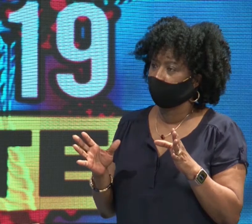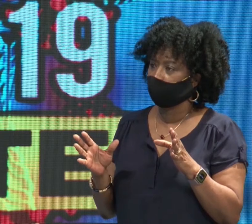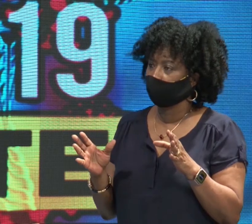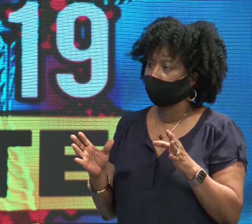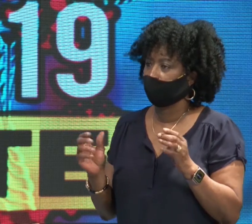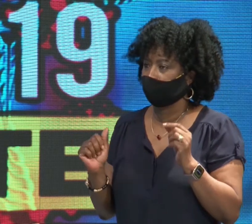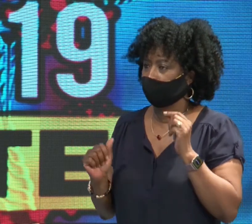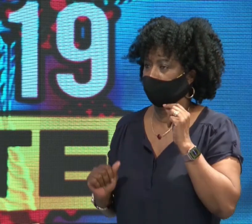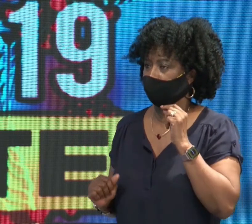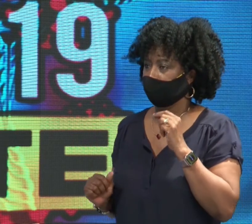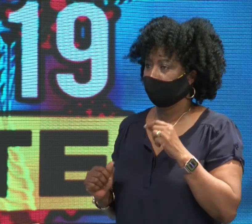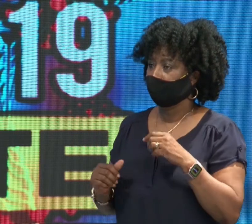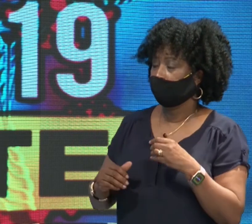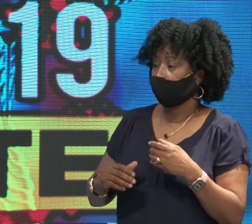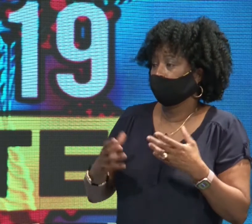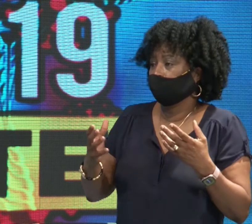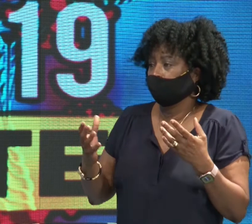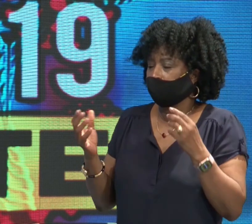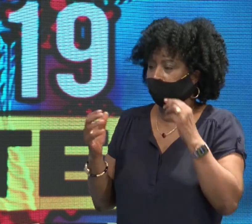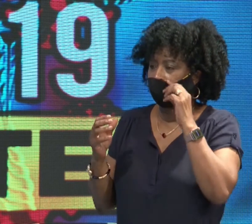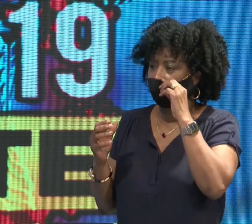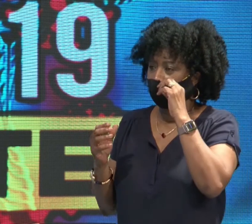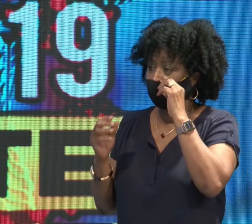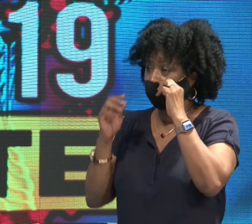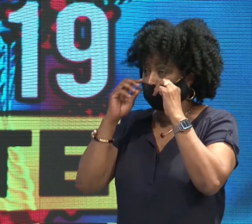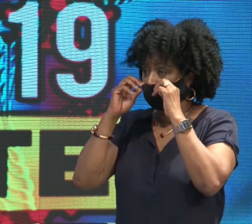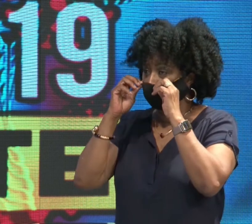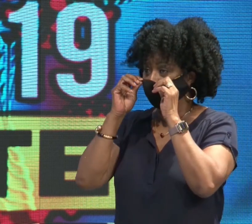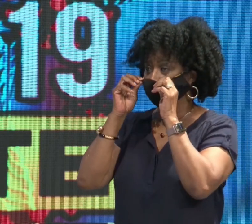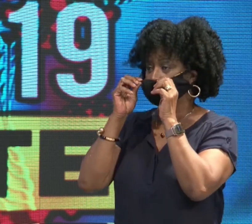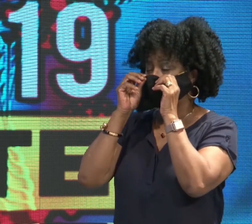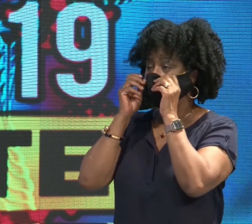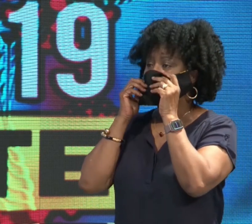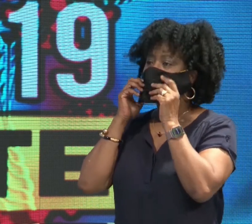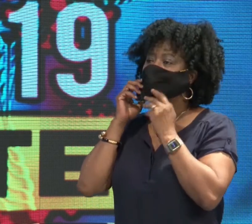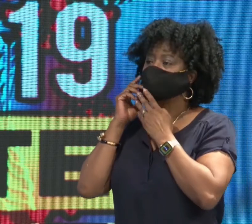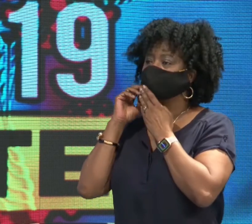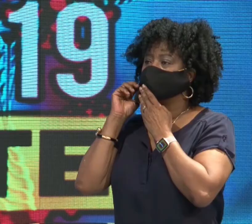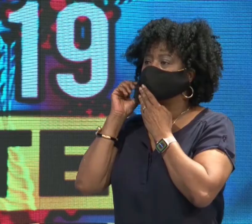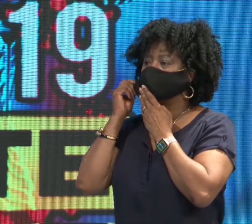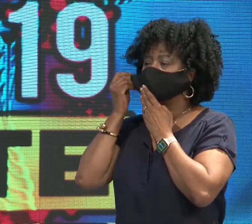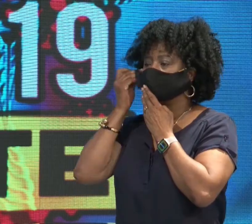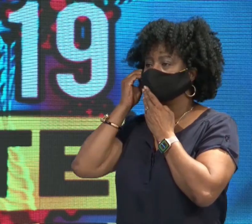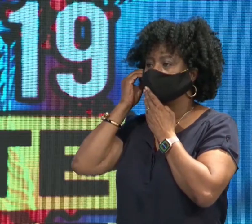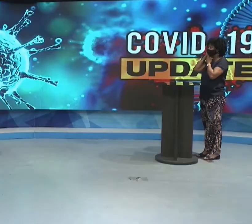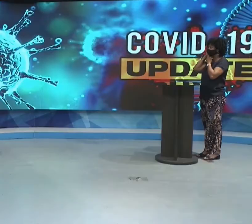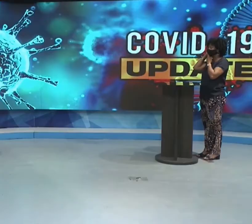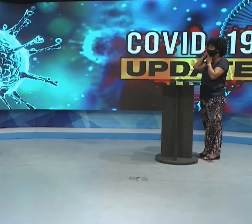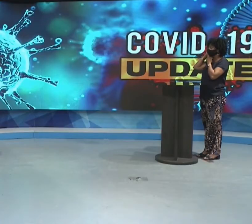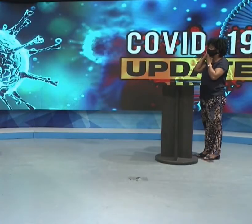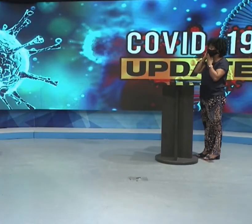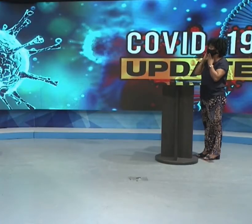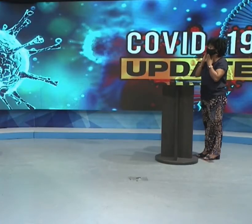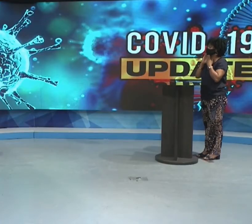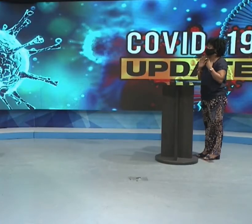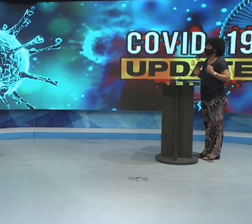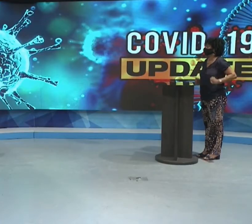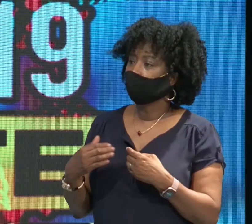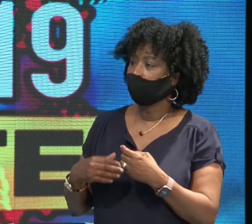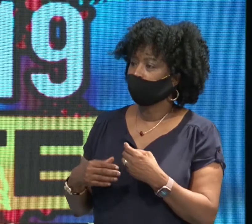er nu ongeveer 50. Eventueel begrijp ik, als het nodig zou mogen zijn, zou het nog een beetje opgeschaald kunnen worden.